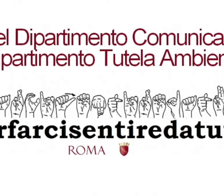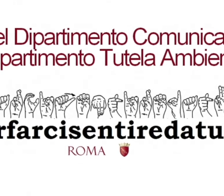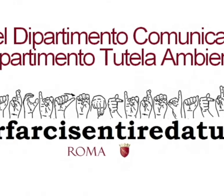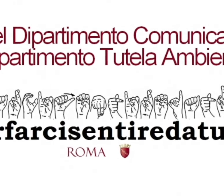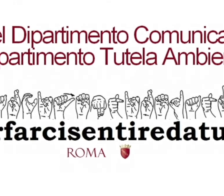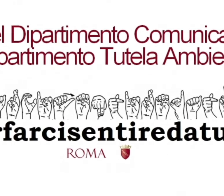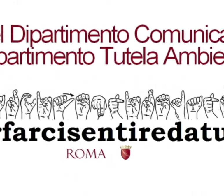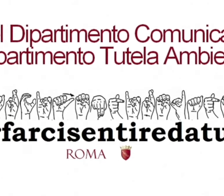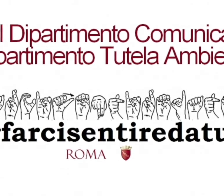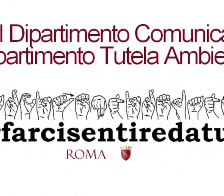Grazie. Grazie. Grazie. Grazie.